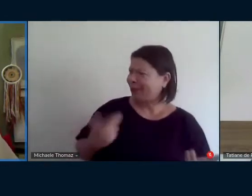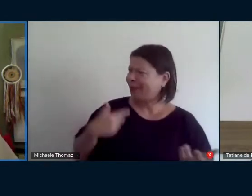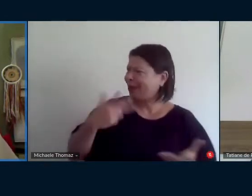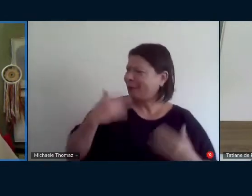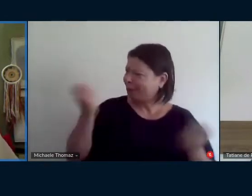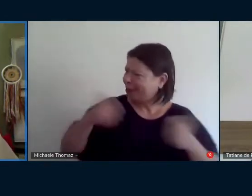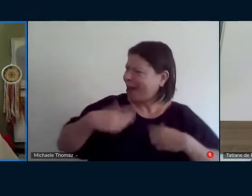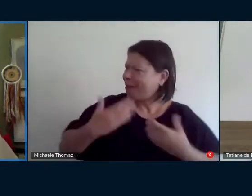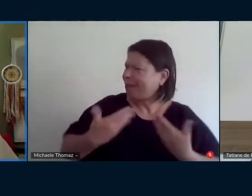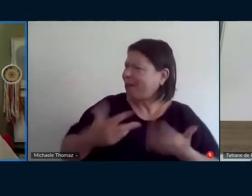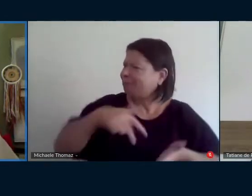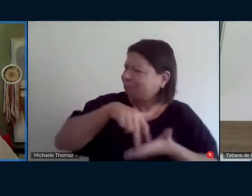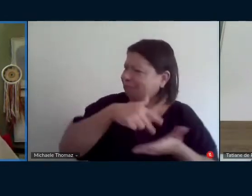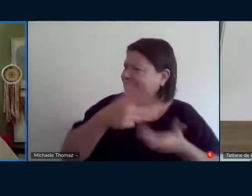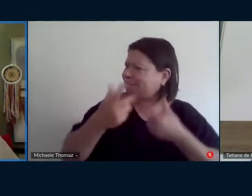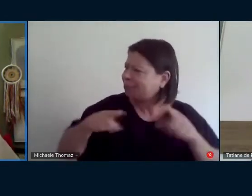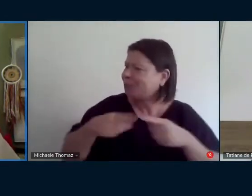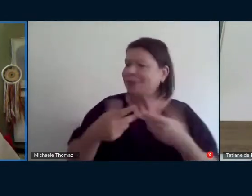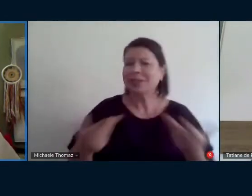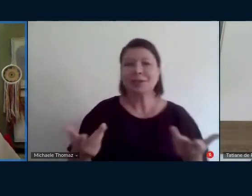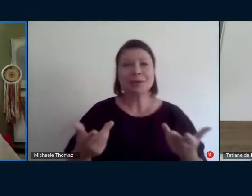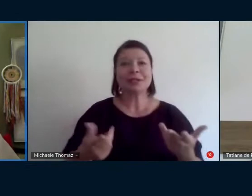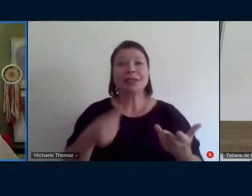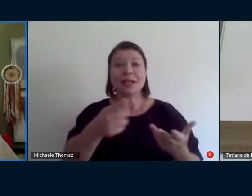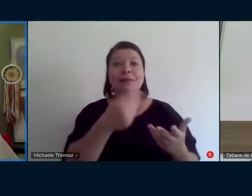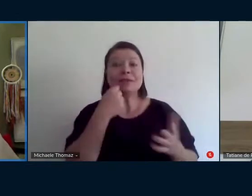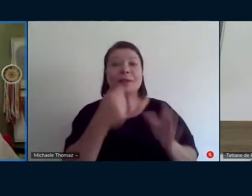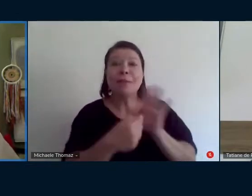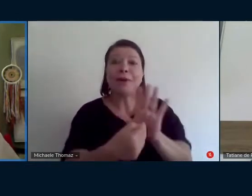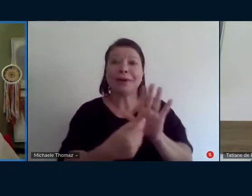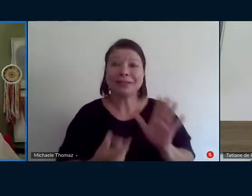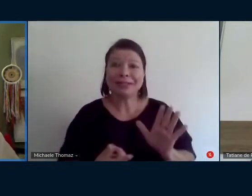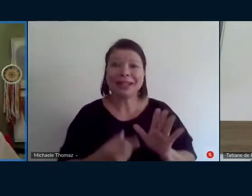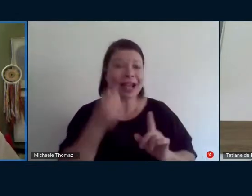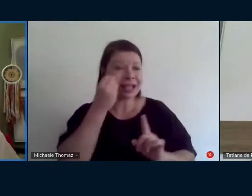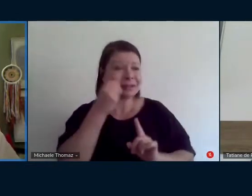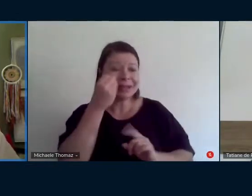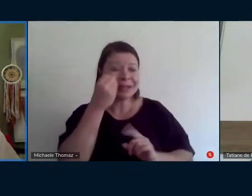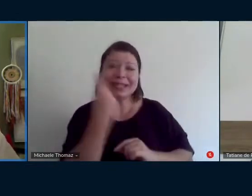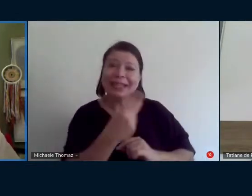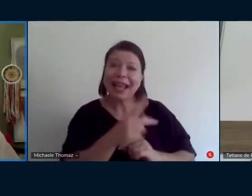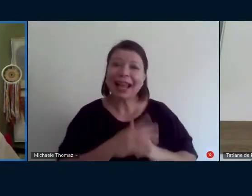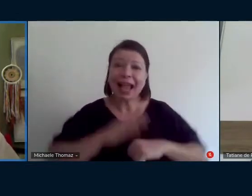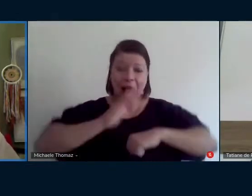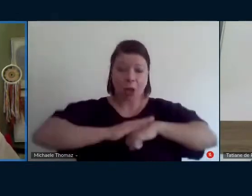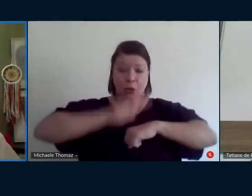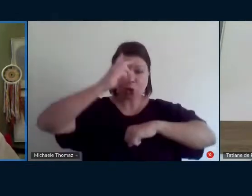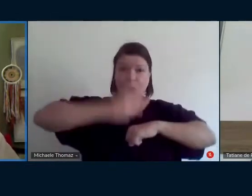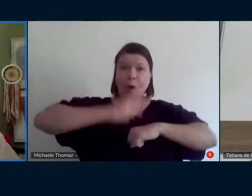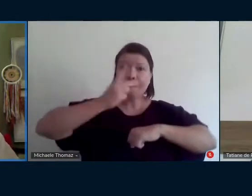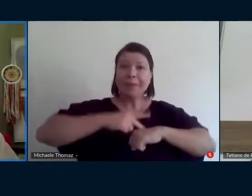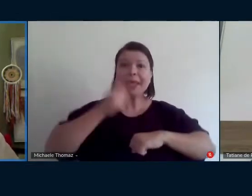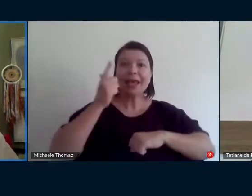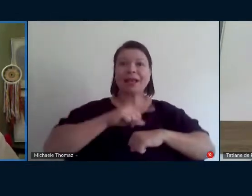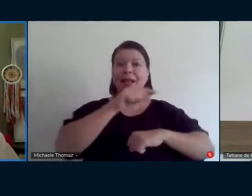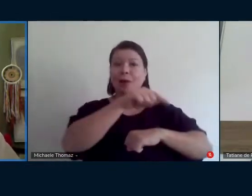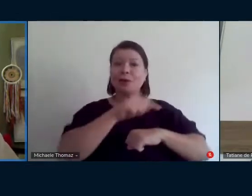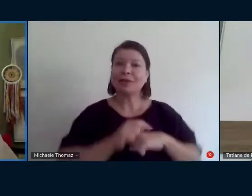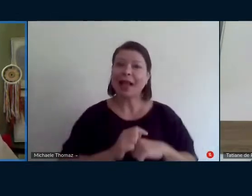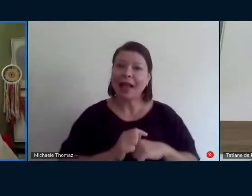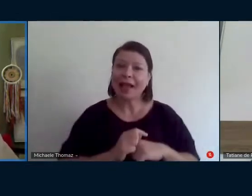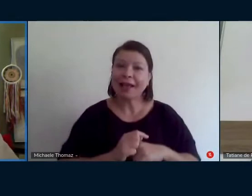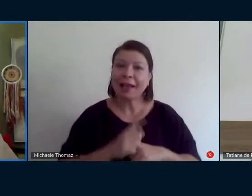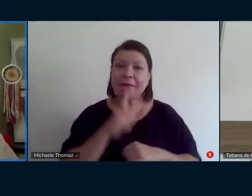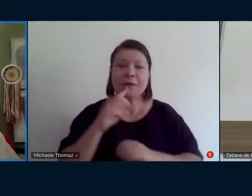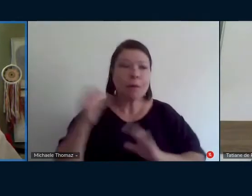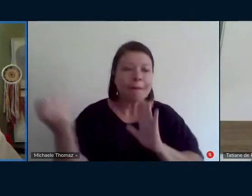e especialmente de quem publiciza o que ela experiencia fazendo marca em quem assiste fazendo marca em quem